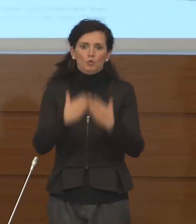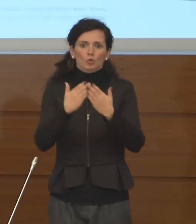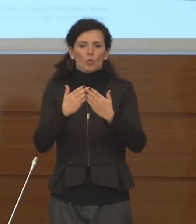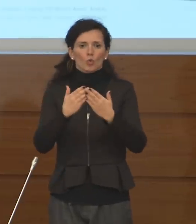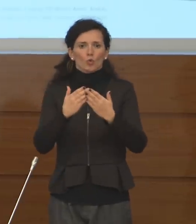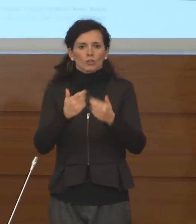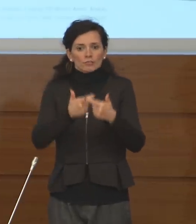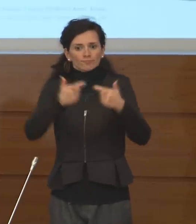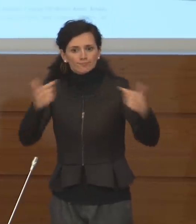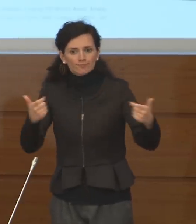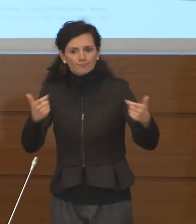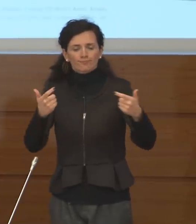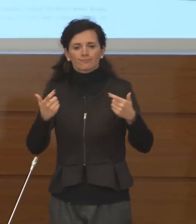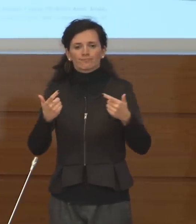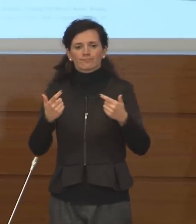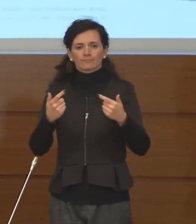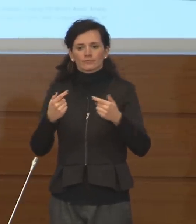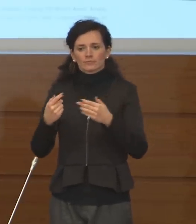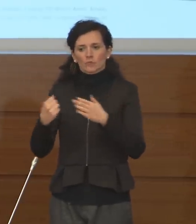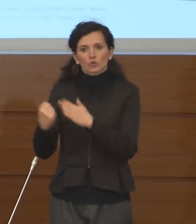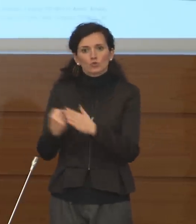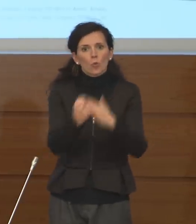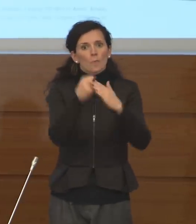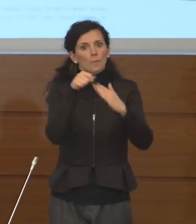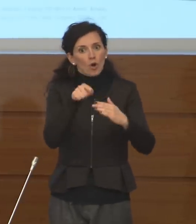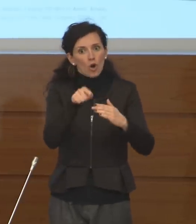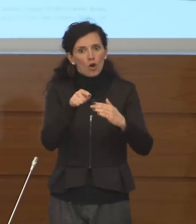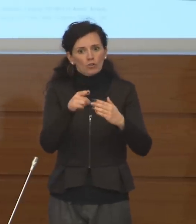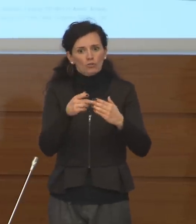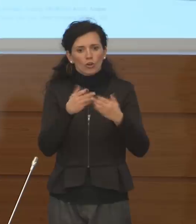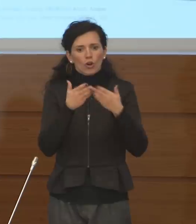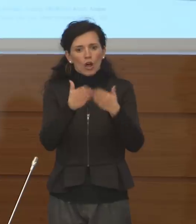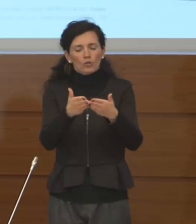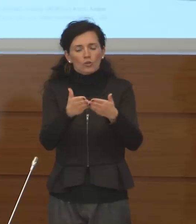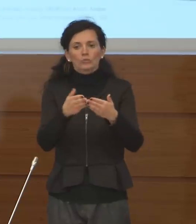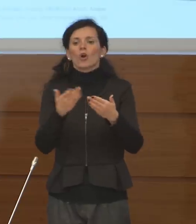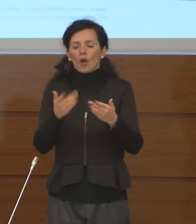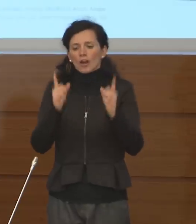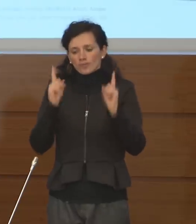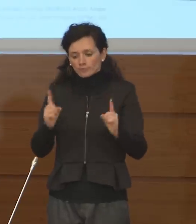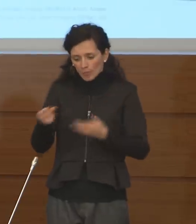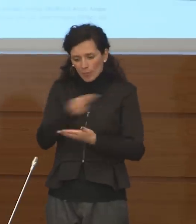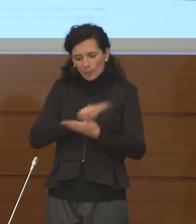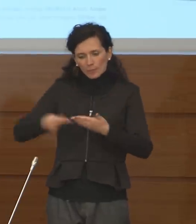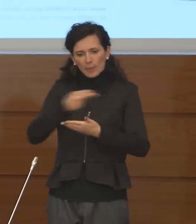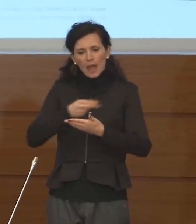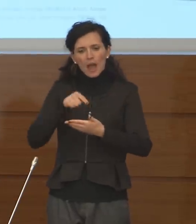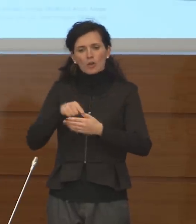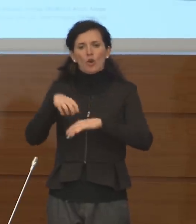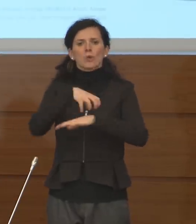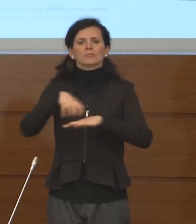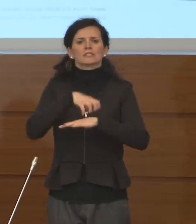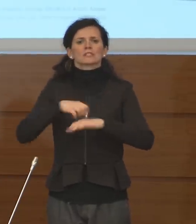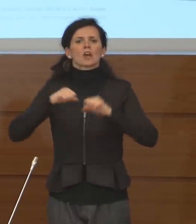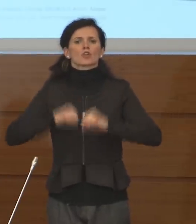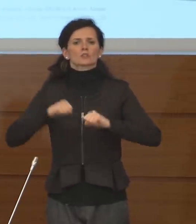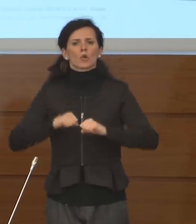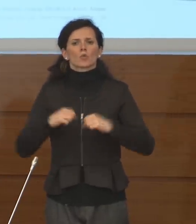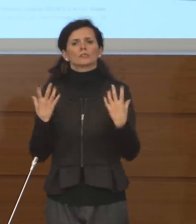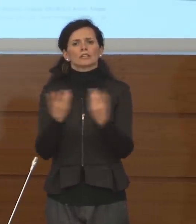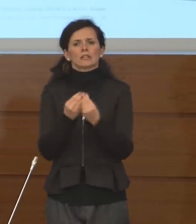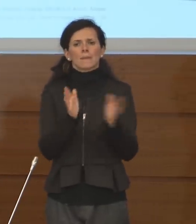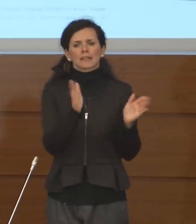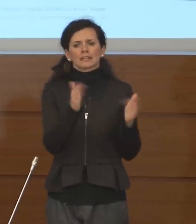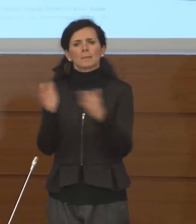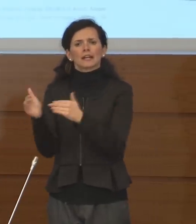che sta avvenendo attraverso un piano che il Ministero della Salute insieme con i Dipartimenti di